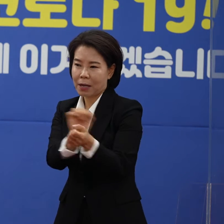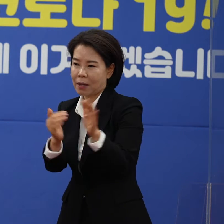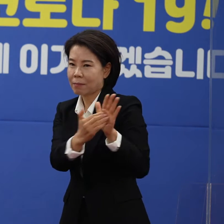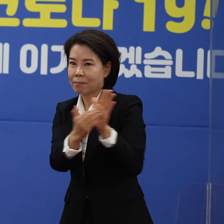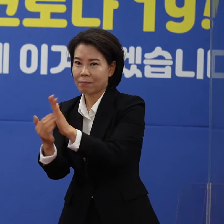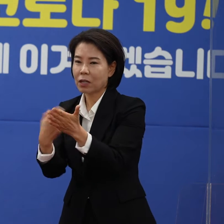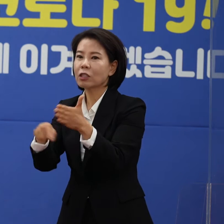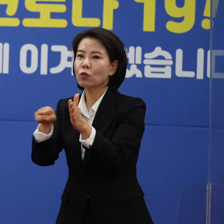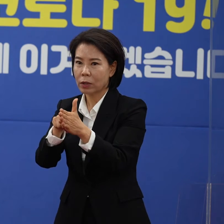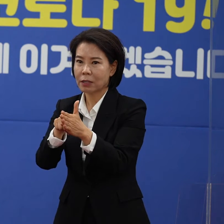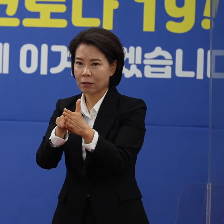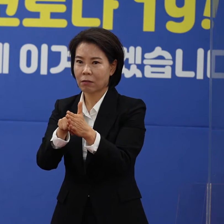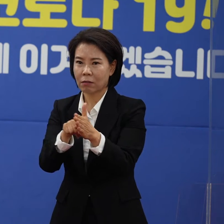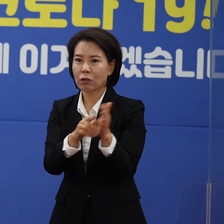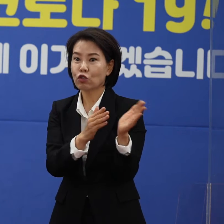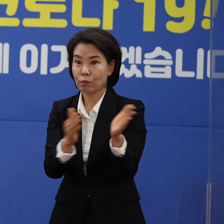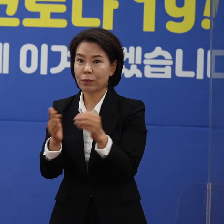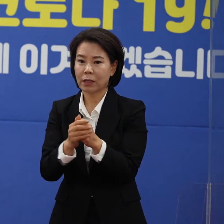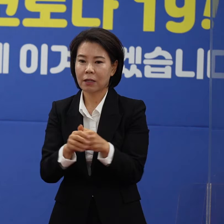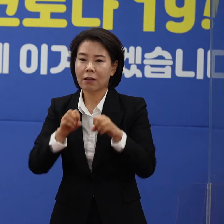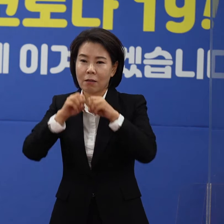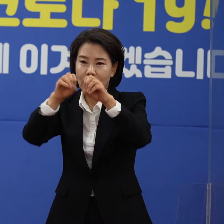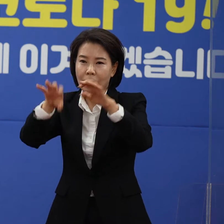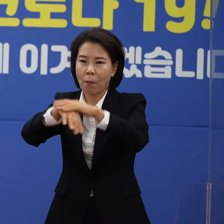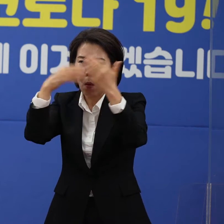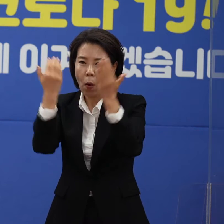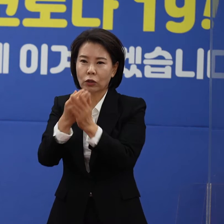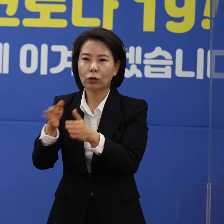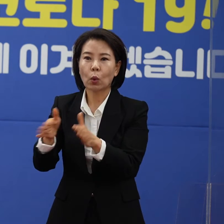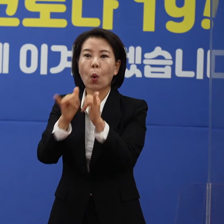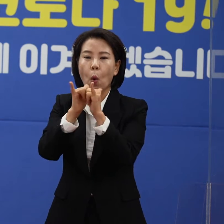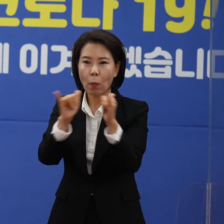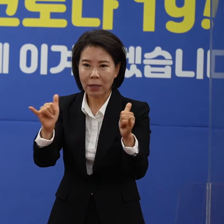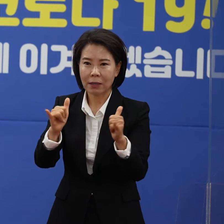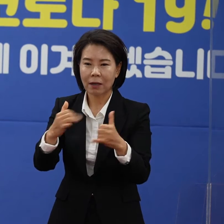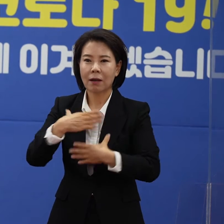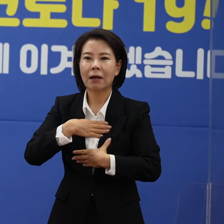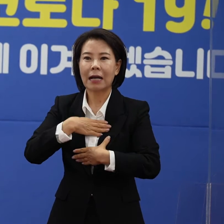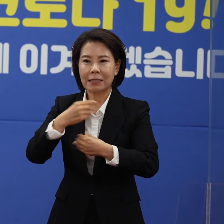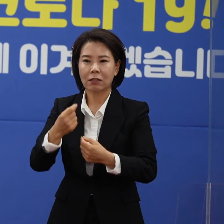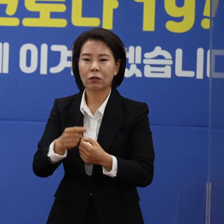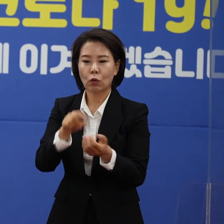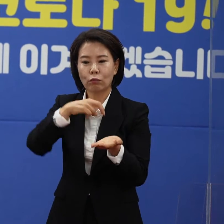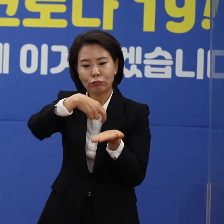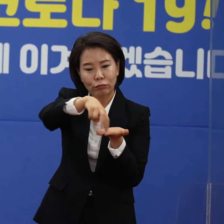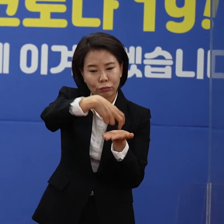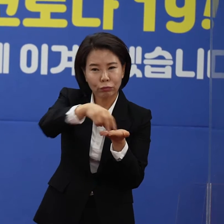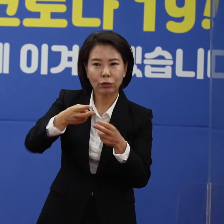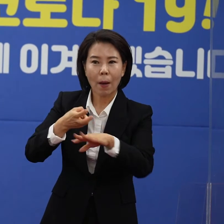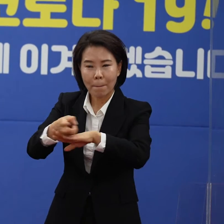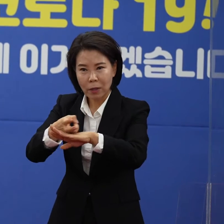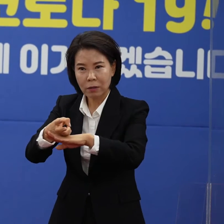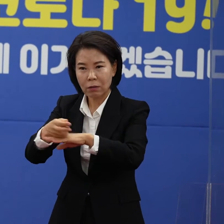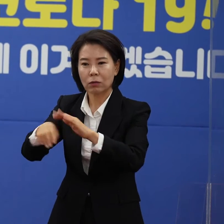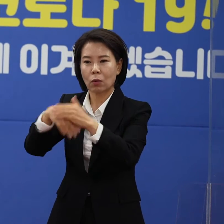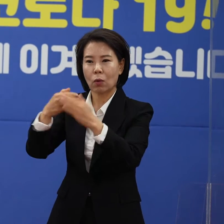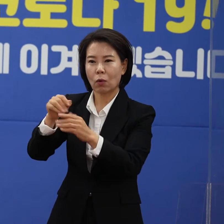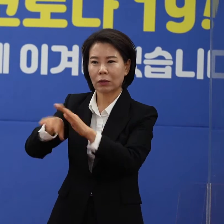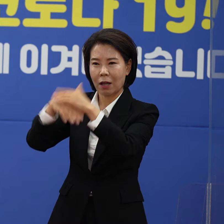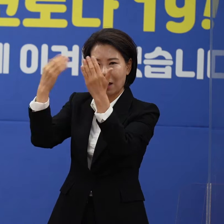마련되었습니다. 캠페인은 전도민 대상 재난안전 문자 발송과 노선버스 및 대형 전광판,